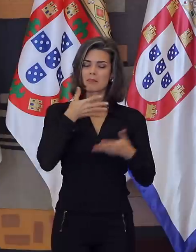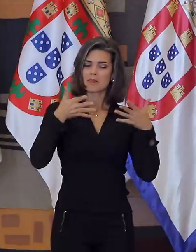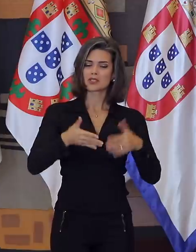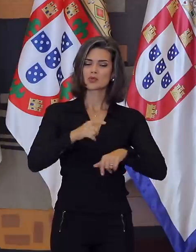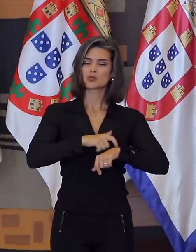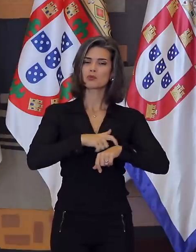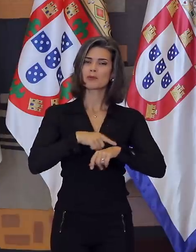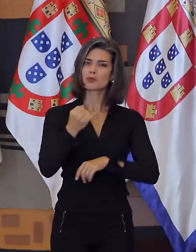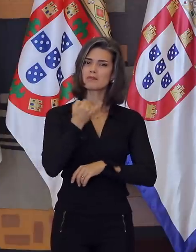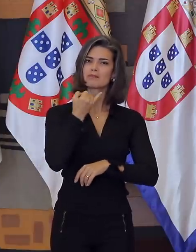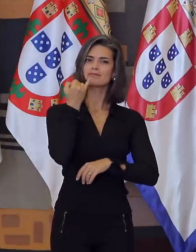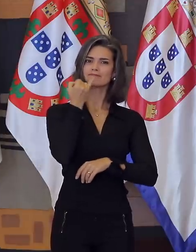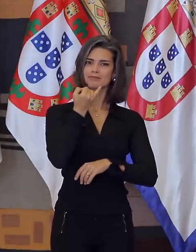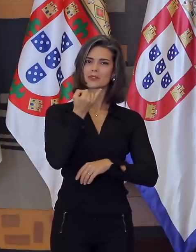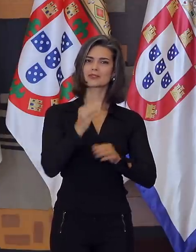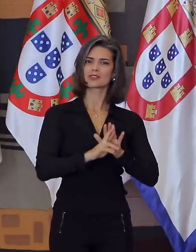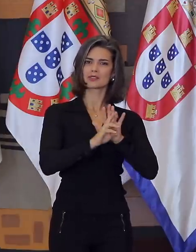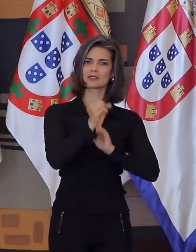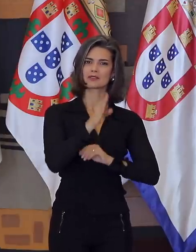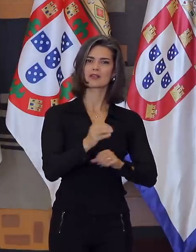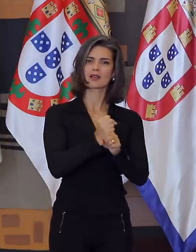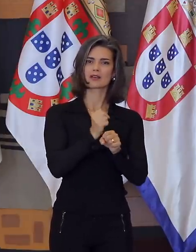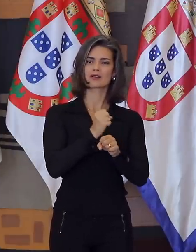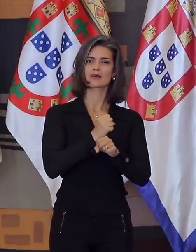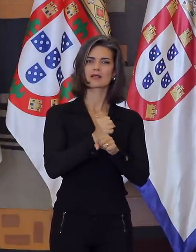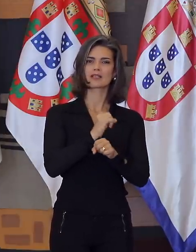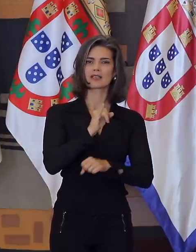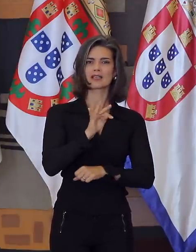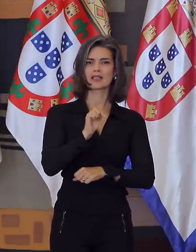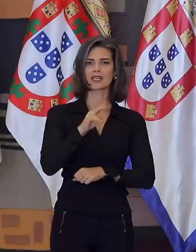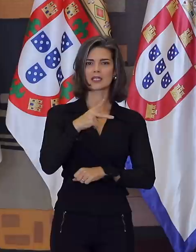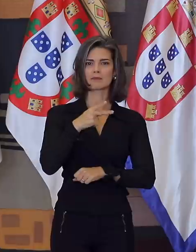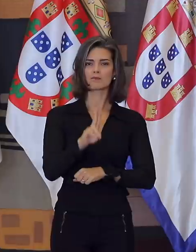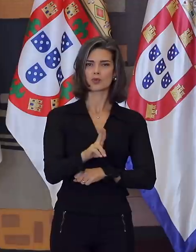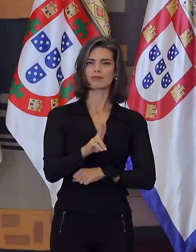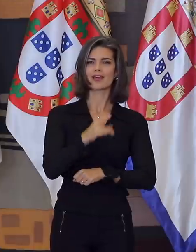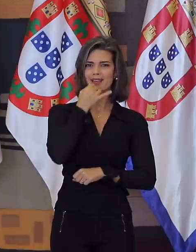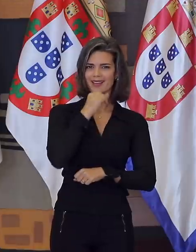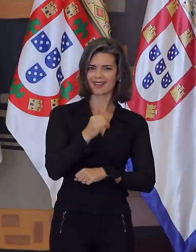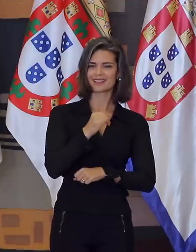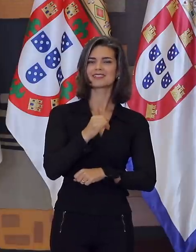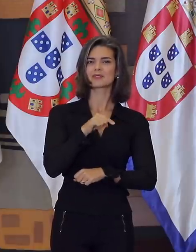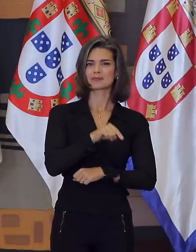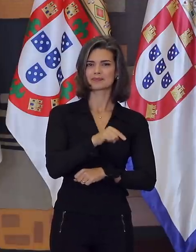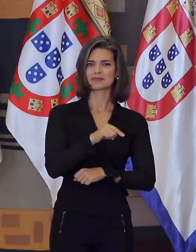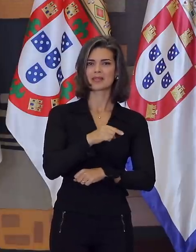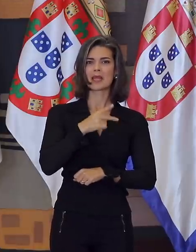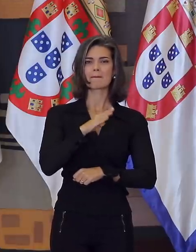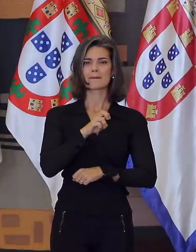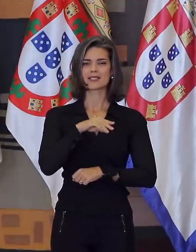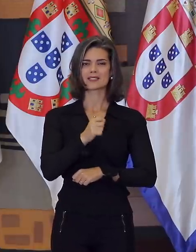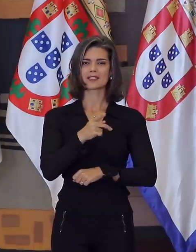história diplomática do Brasil, a construção da usina hidrelétrica de Itaipu, que tanto nos orgulha. A Bacia do Prata,